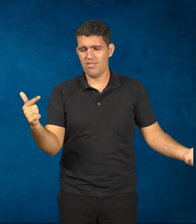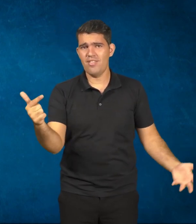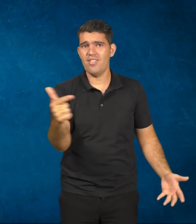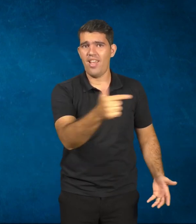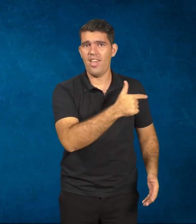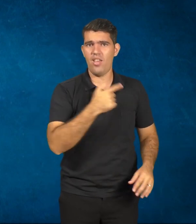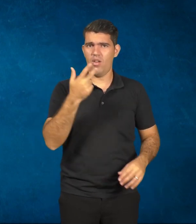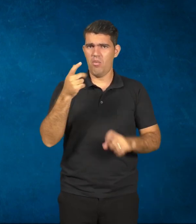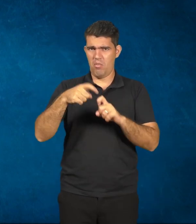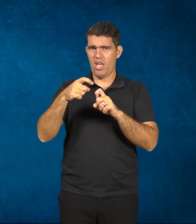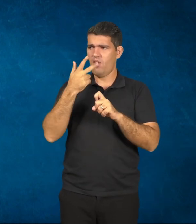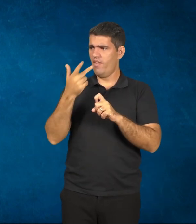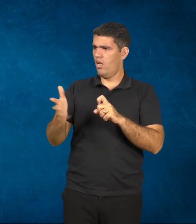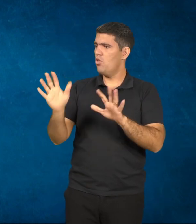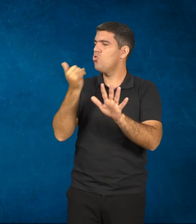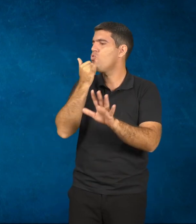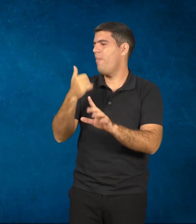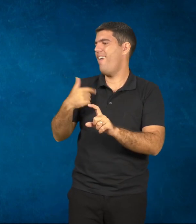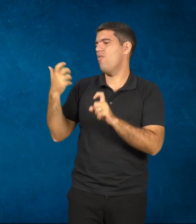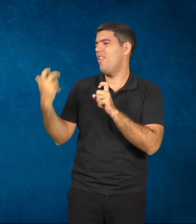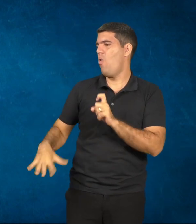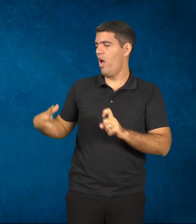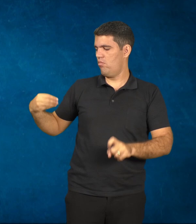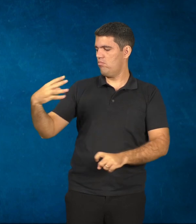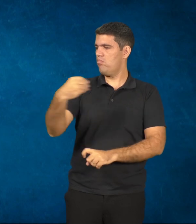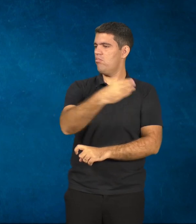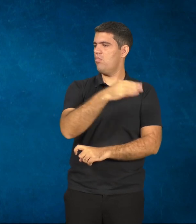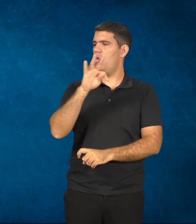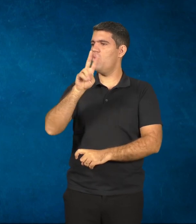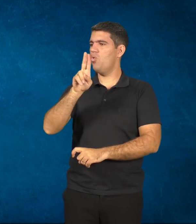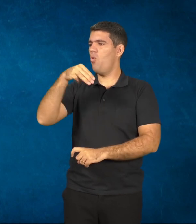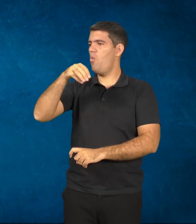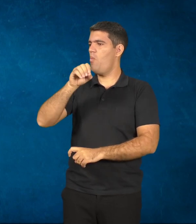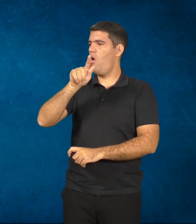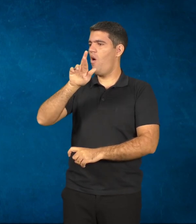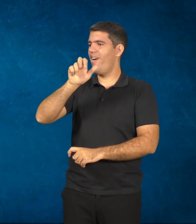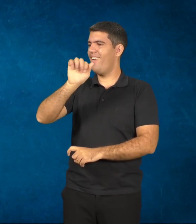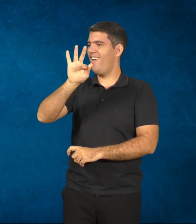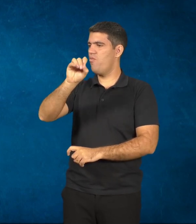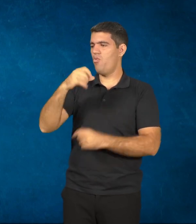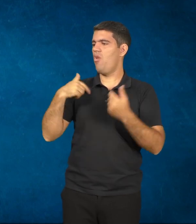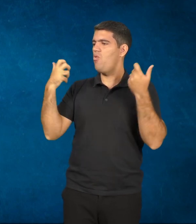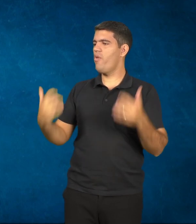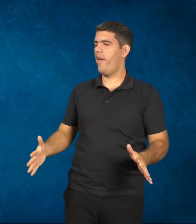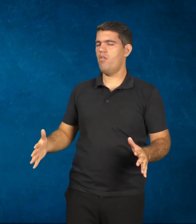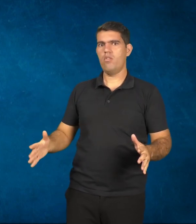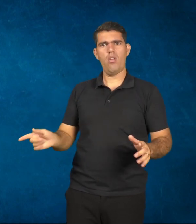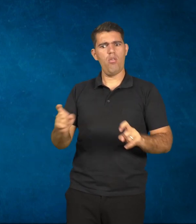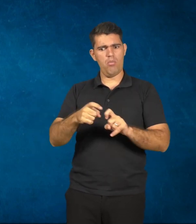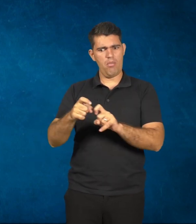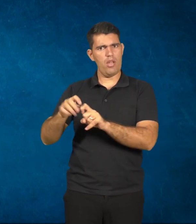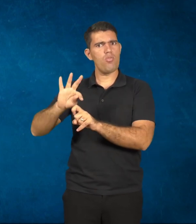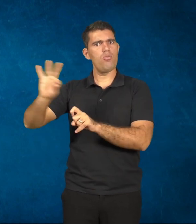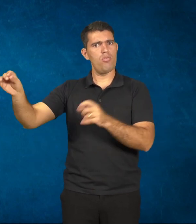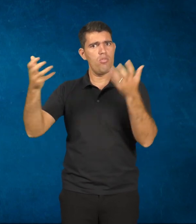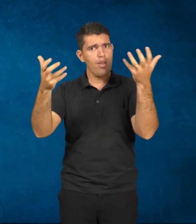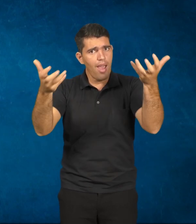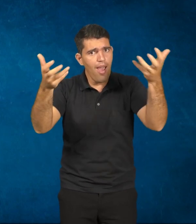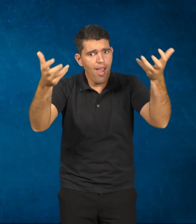O médico está resistente a usar o tomógrafo. Ao contrário, as pessoas querem usar. Por quê? Porque o modelo é outro. A tecnologia